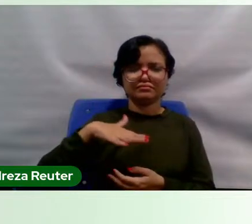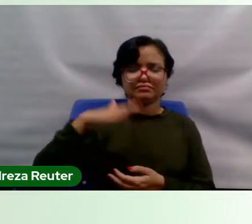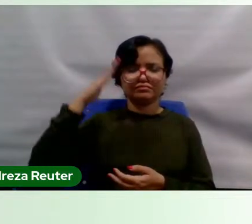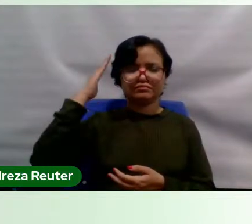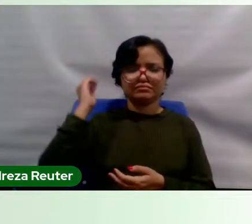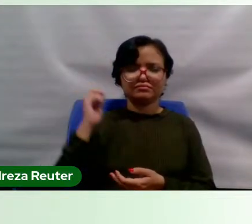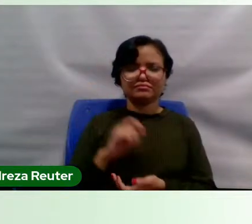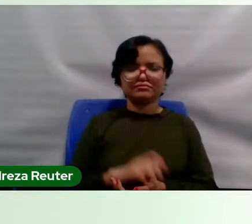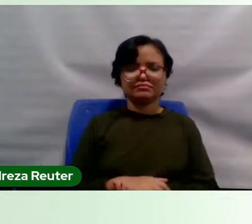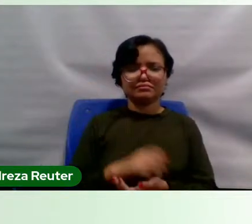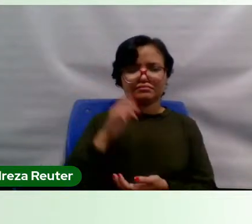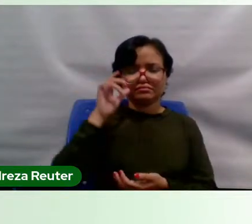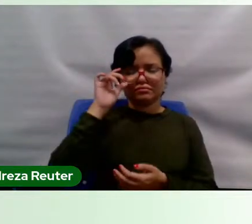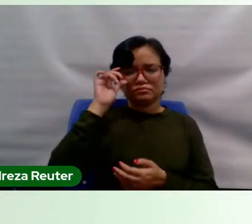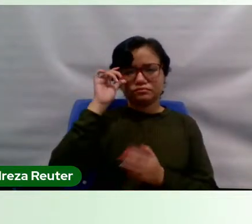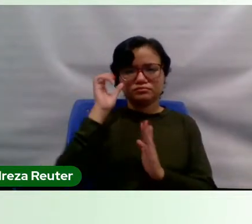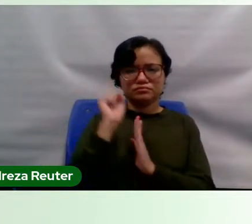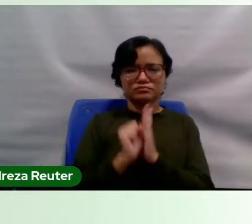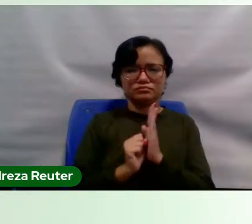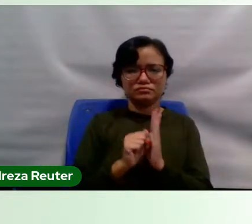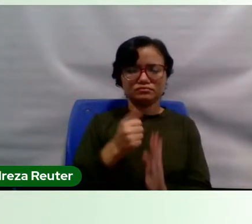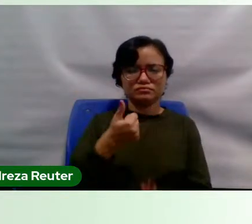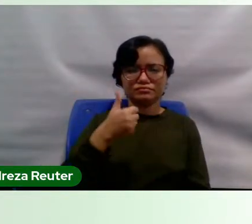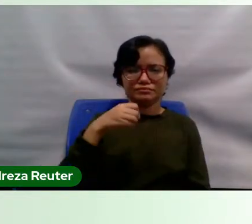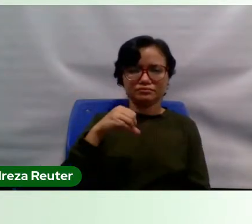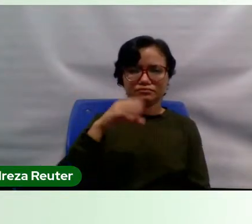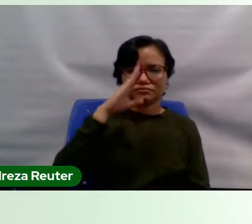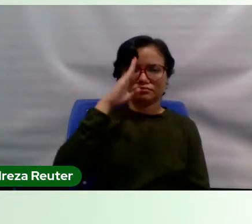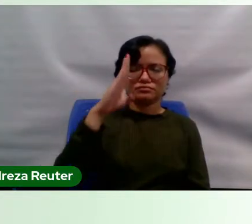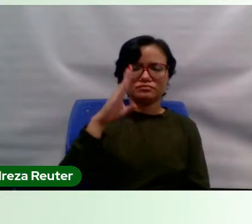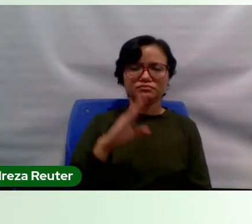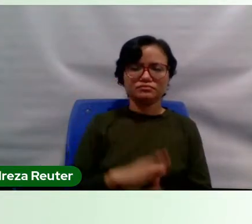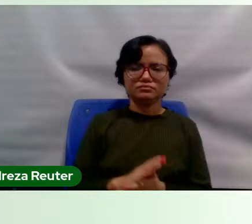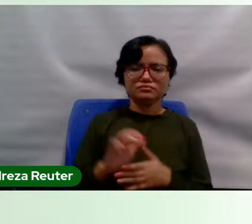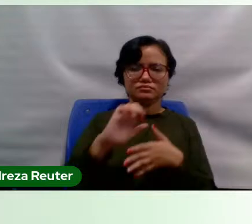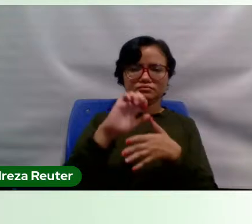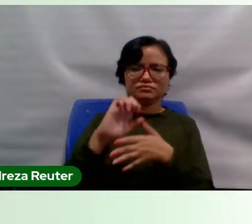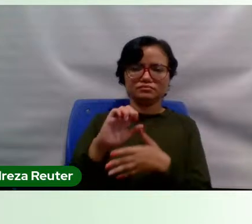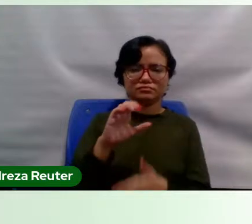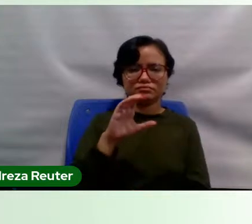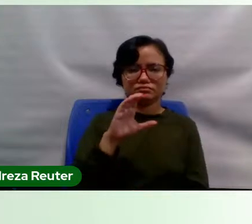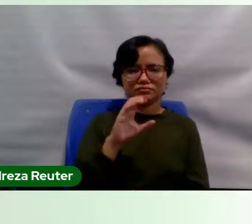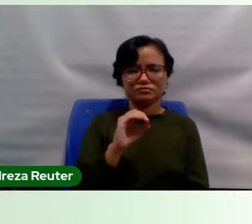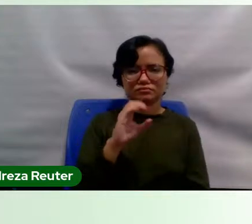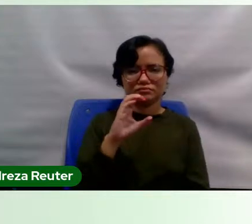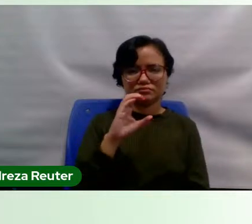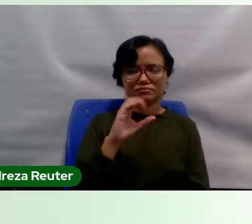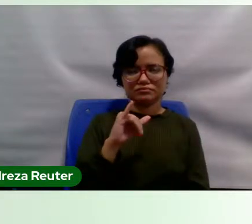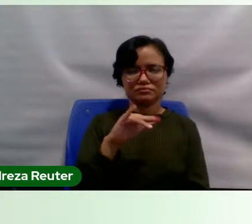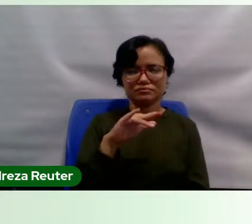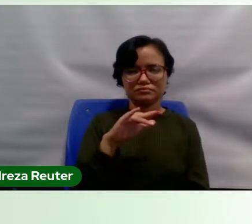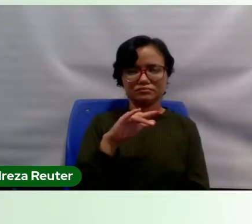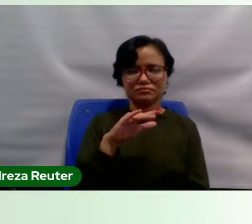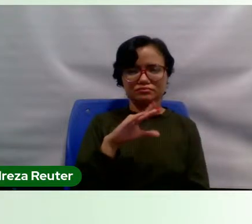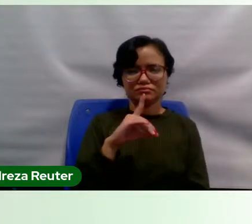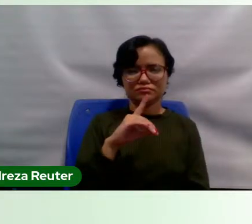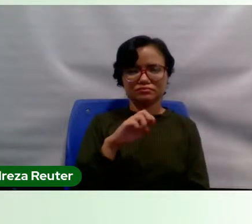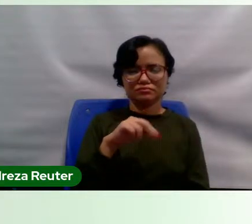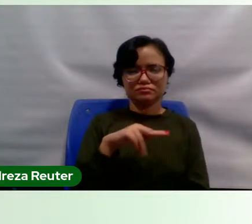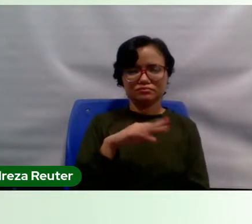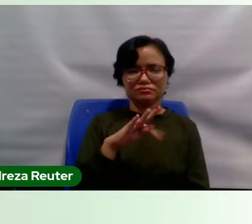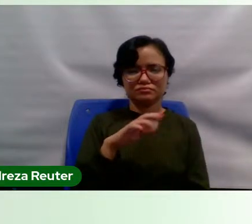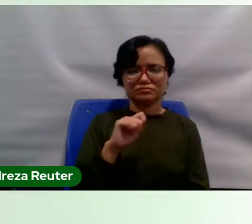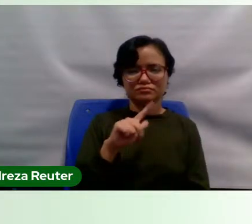nesse século XIX, principalmente na Europa Ocidental, né? Que se